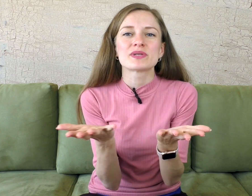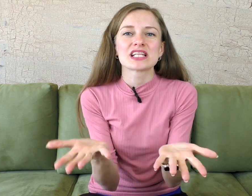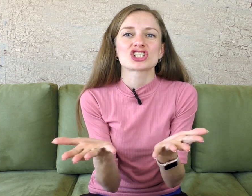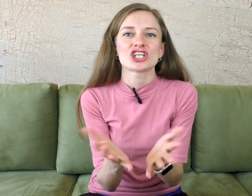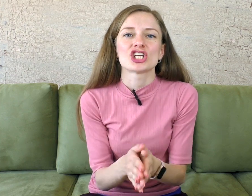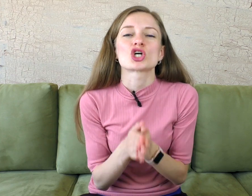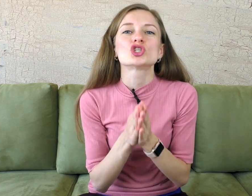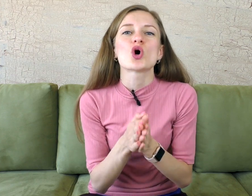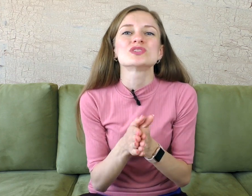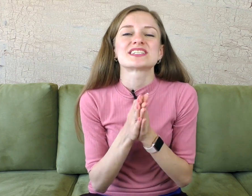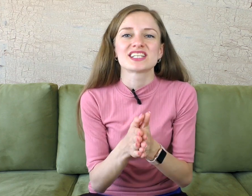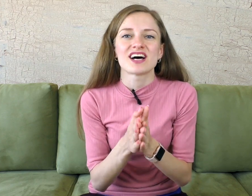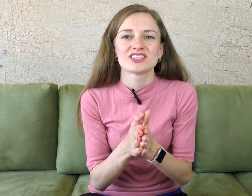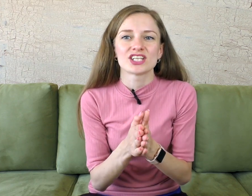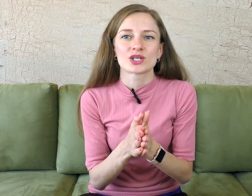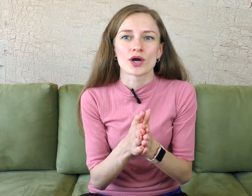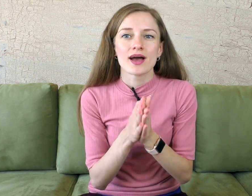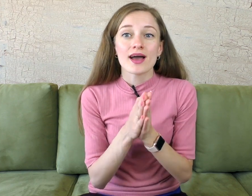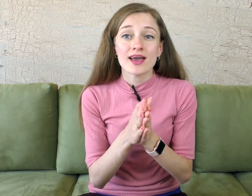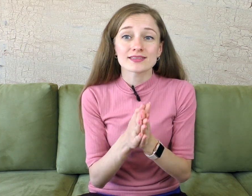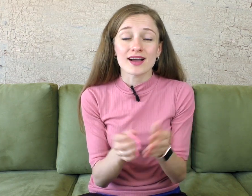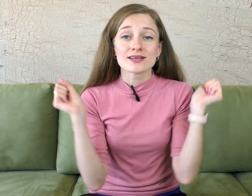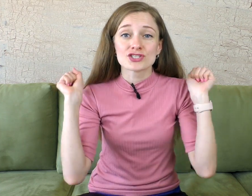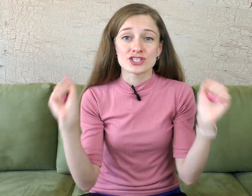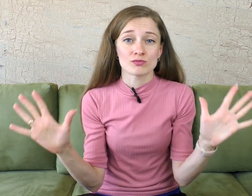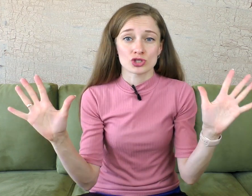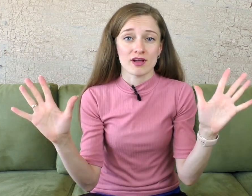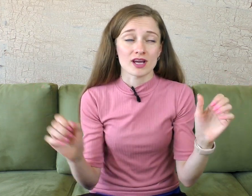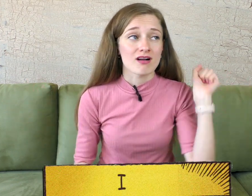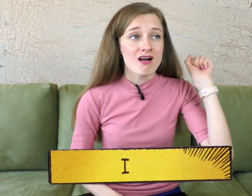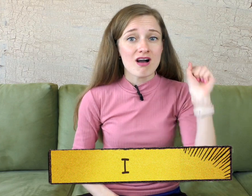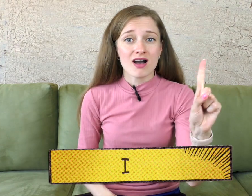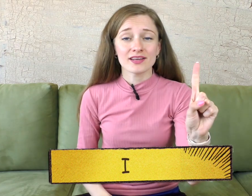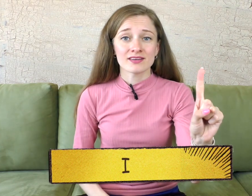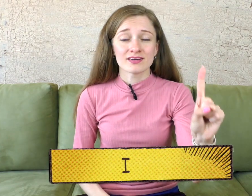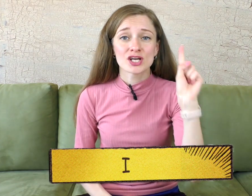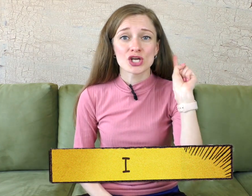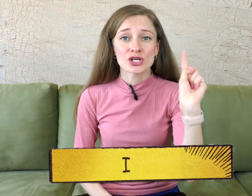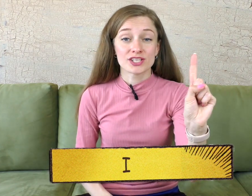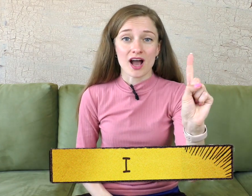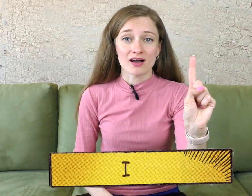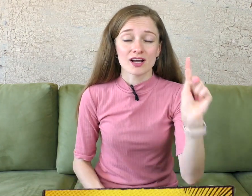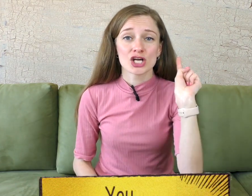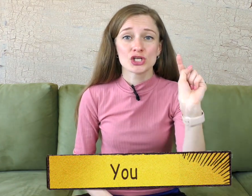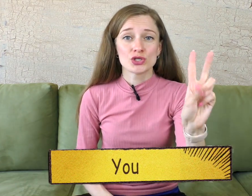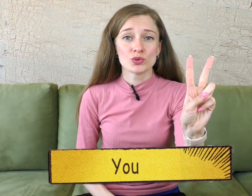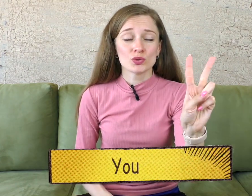предложения, кто у нас главные герои. Это семь человек. I, я, you,